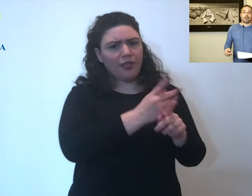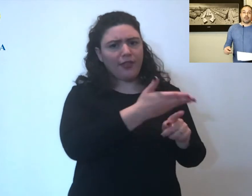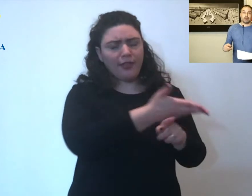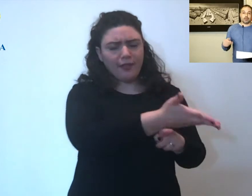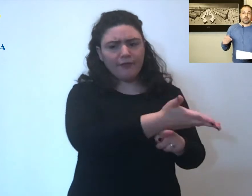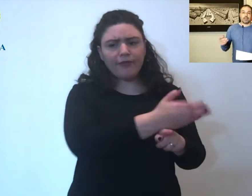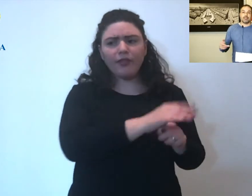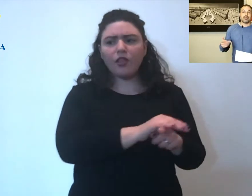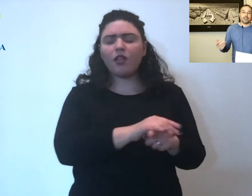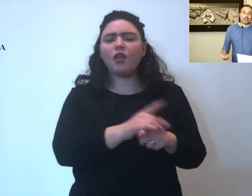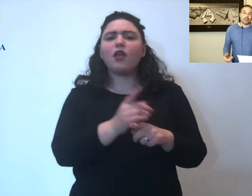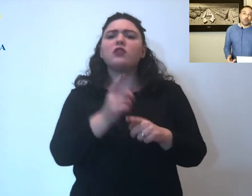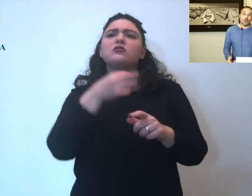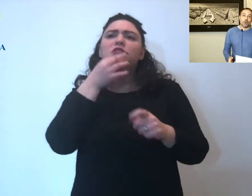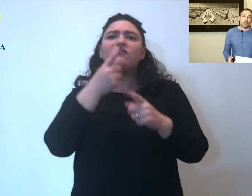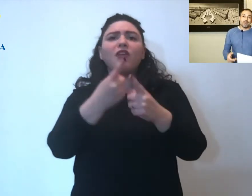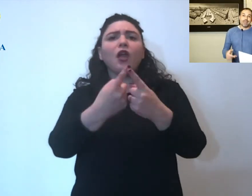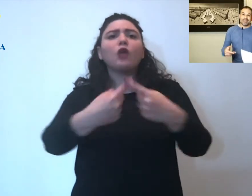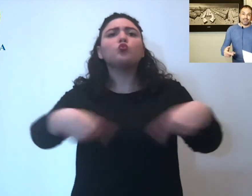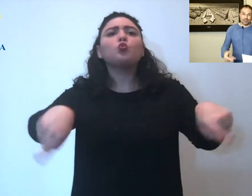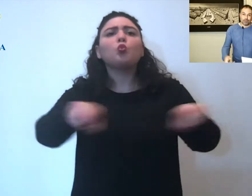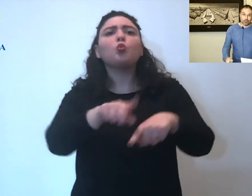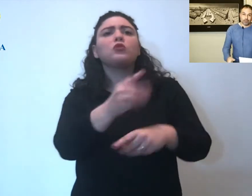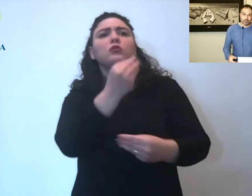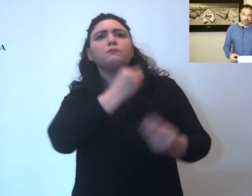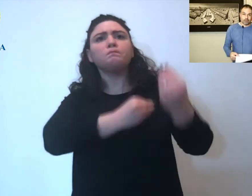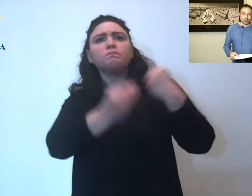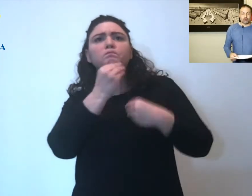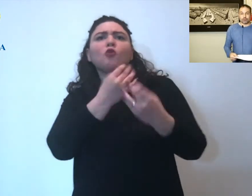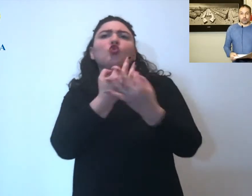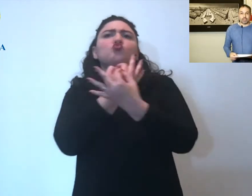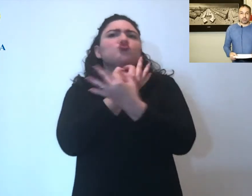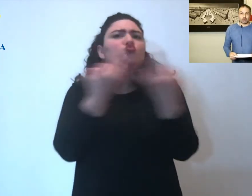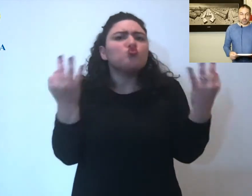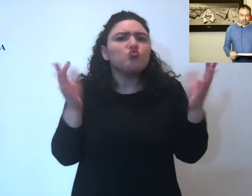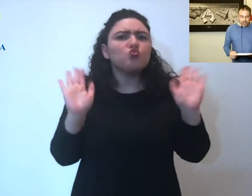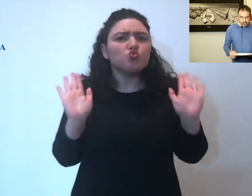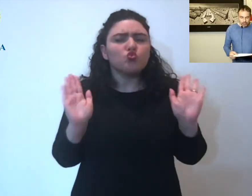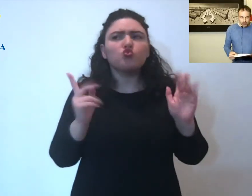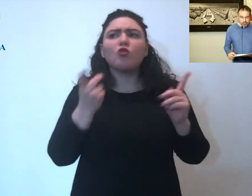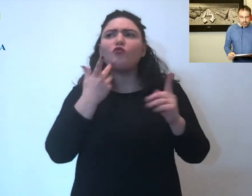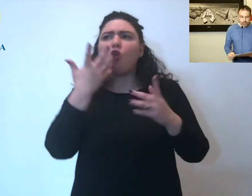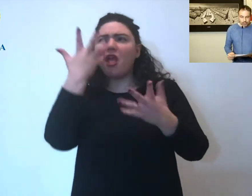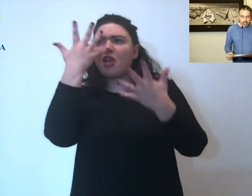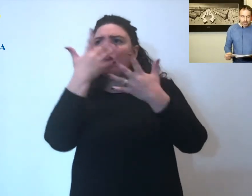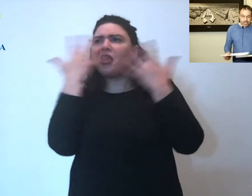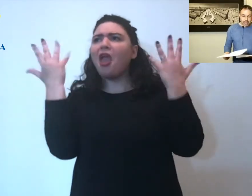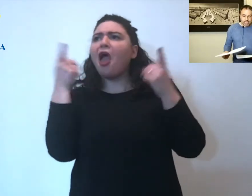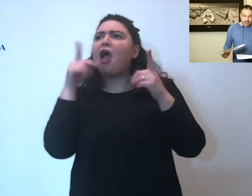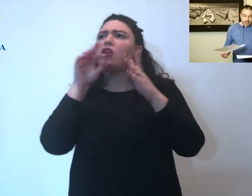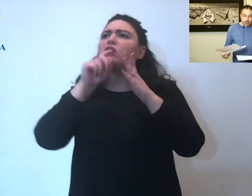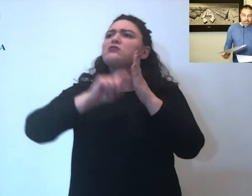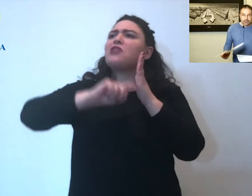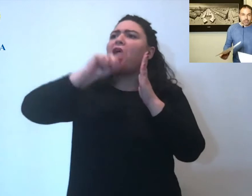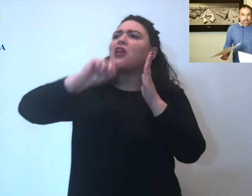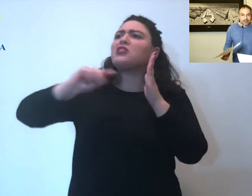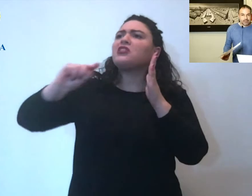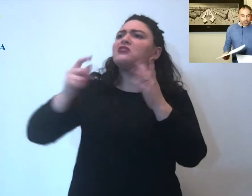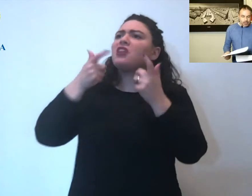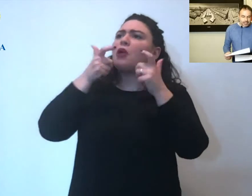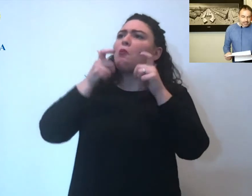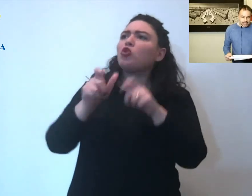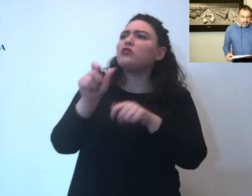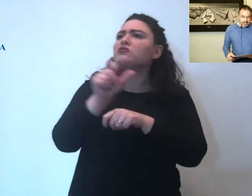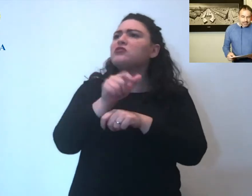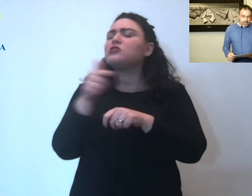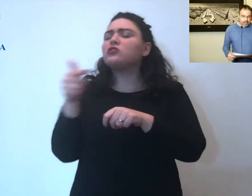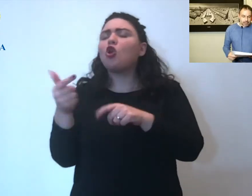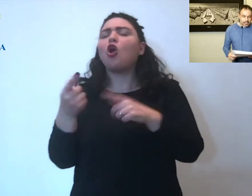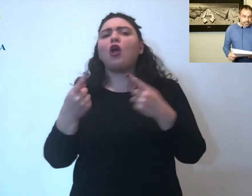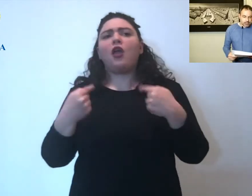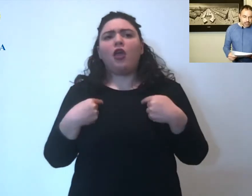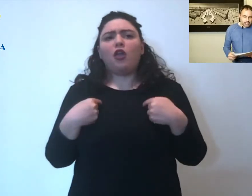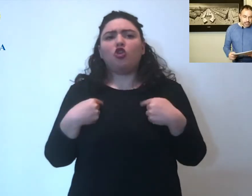chiedete anche un commento non soltanto statistico a questi numeri volevo darvi questa che è stata la spiegazione che